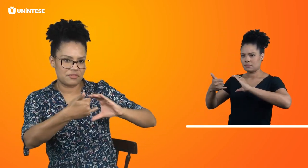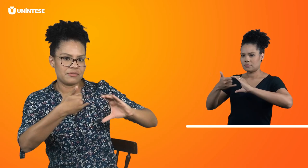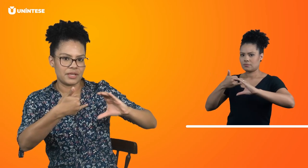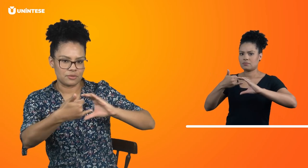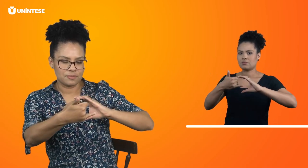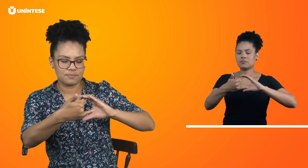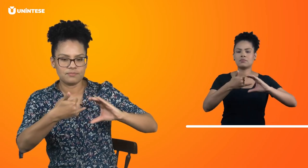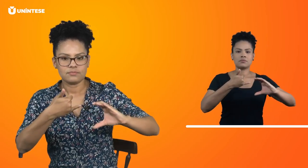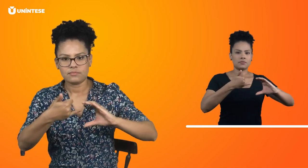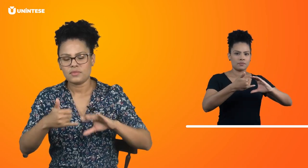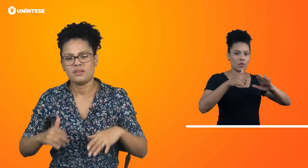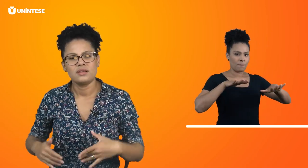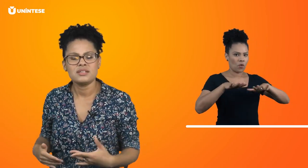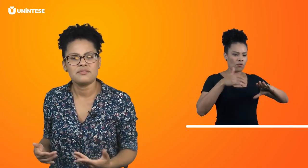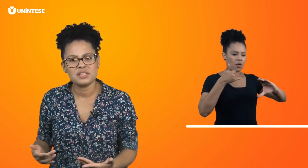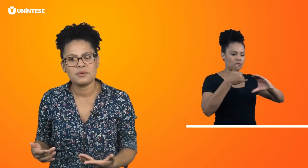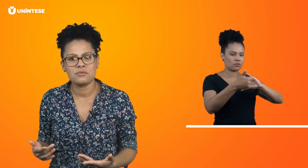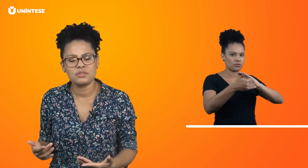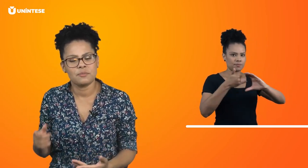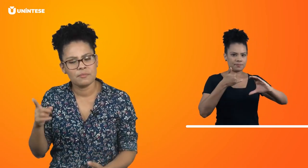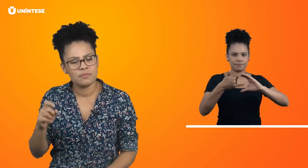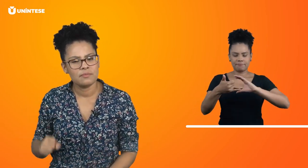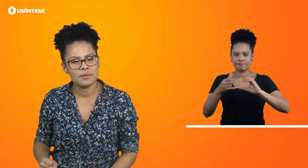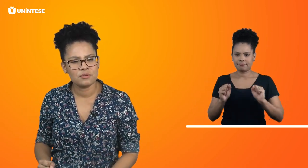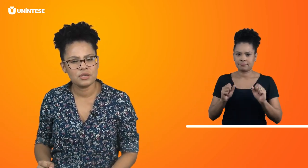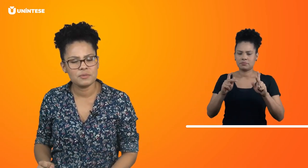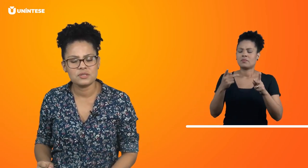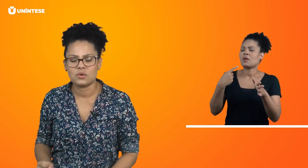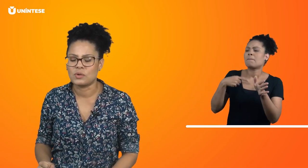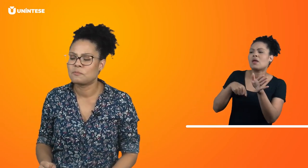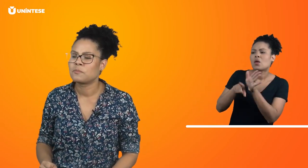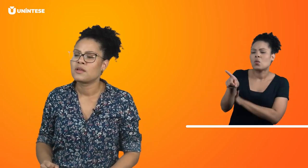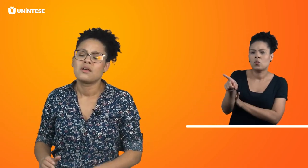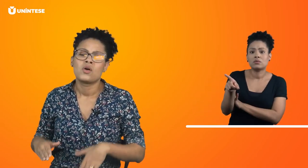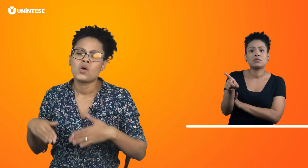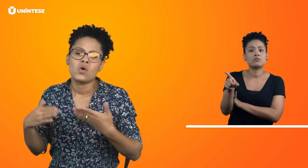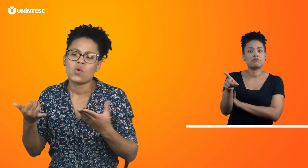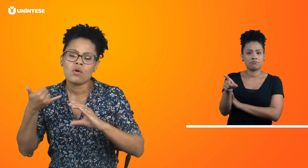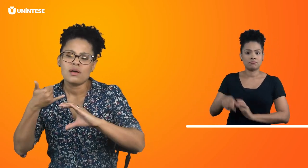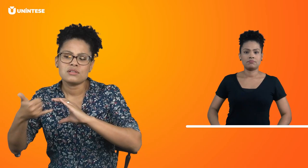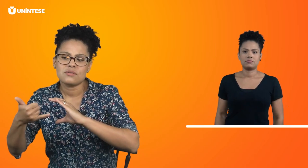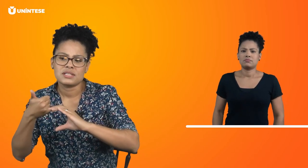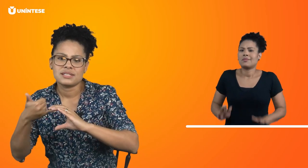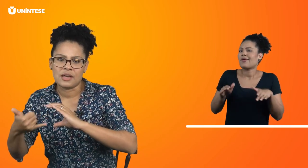movimento. E aí você pergunta pra outra pessoa. Qual é o seu WhatsApp?